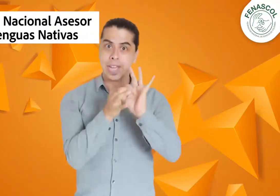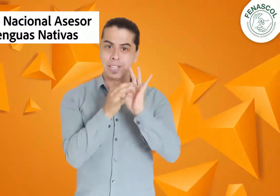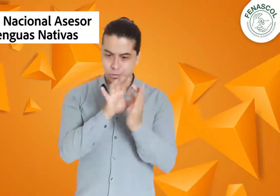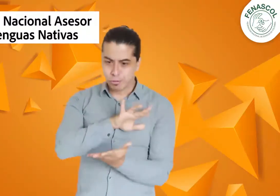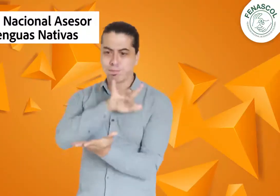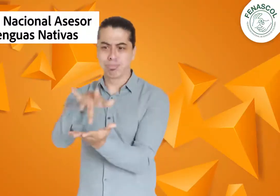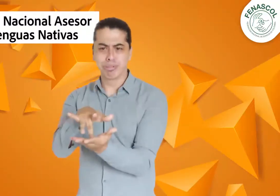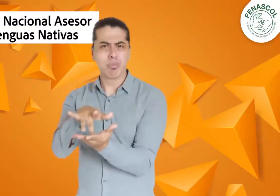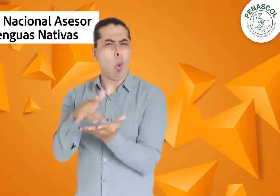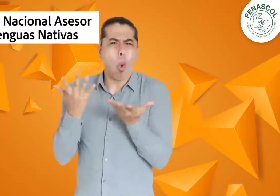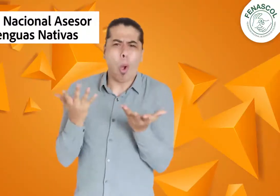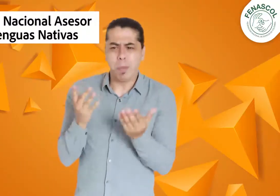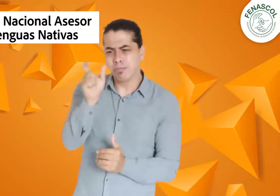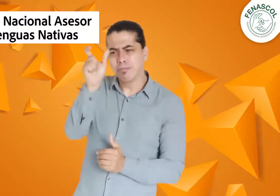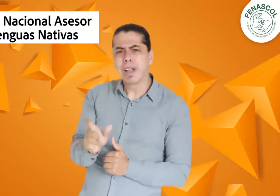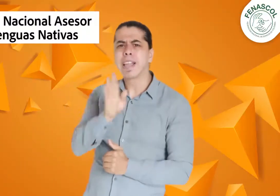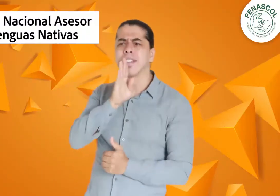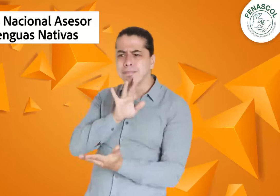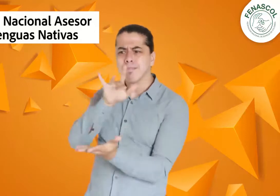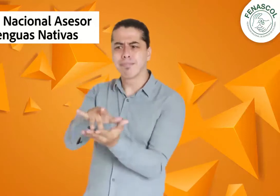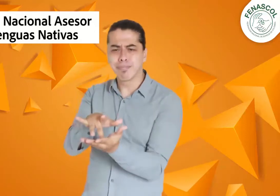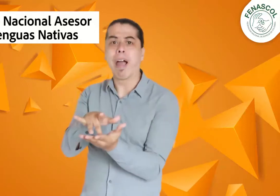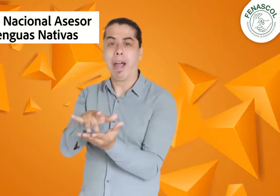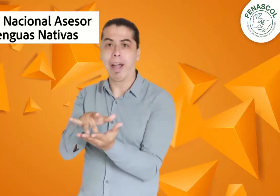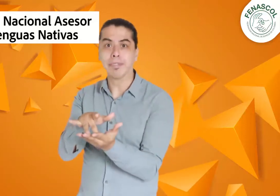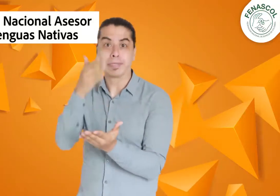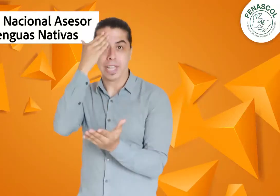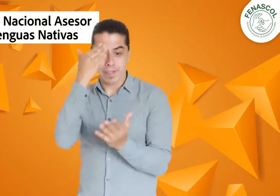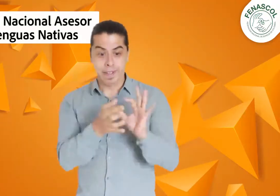FENASCOL participó en este a través de la Comisión de Planeación Lingüística,